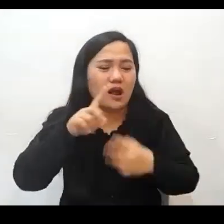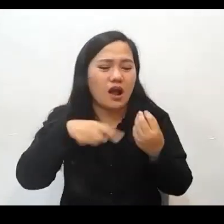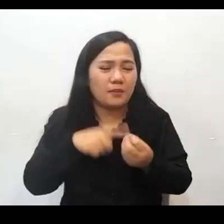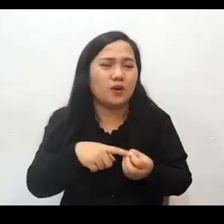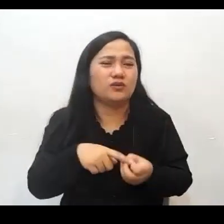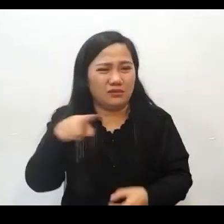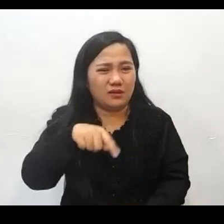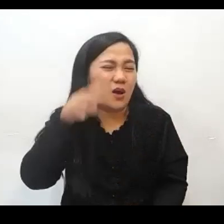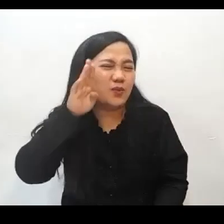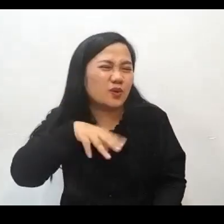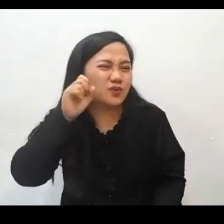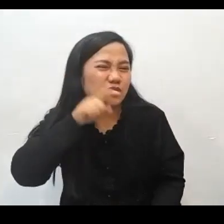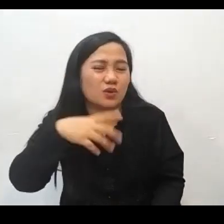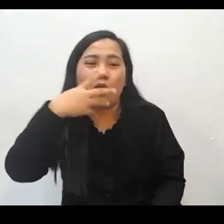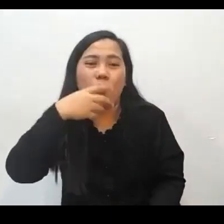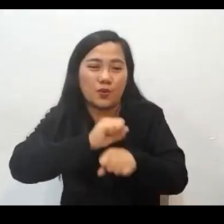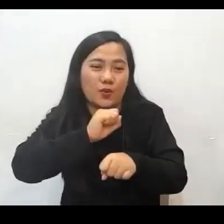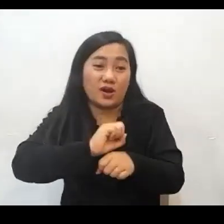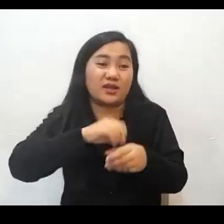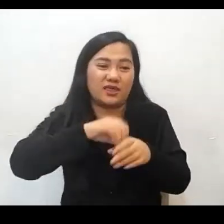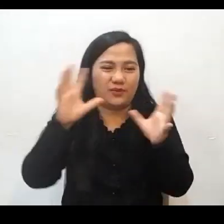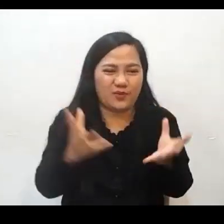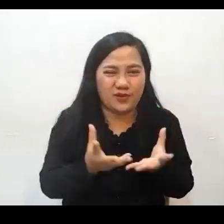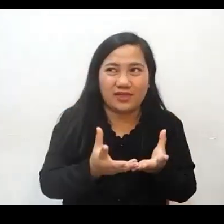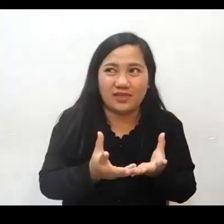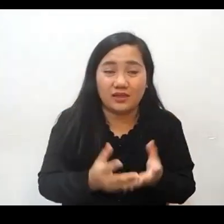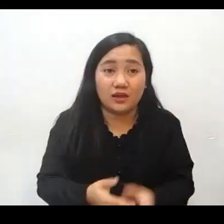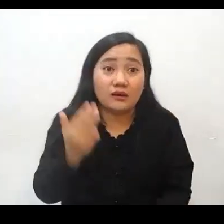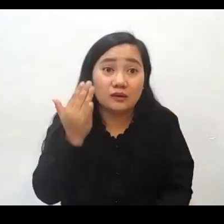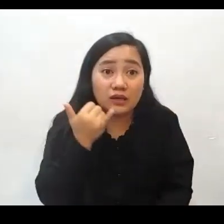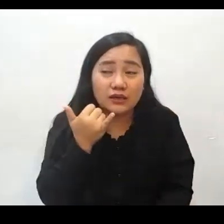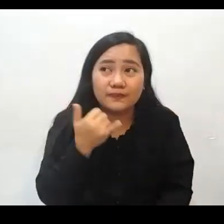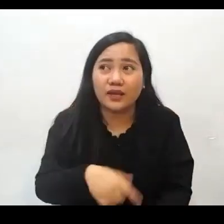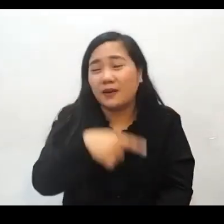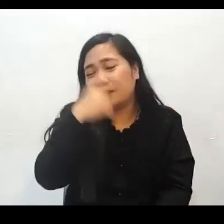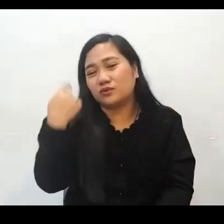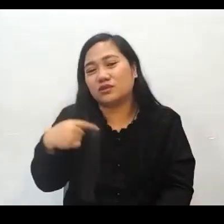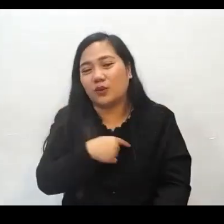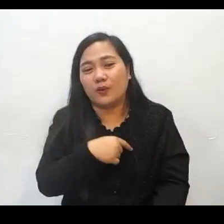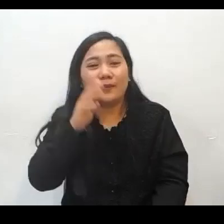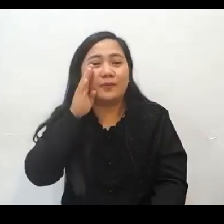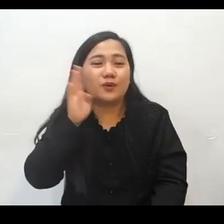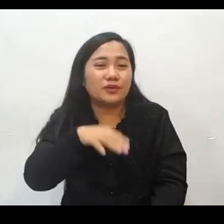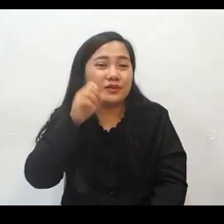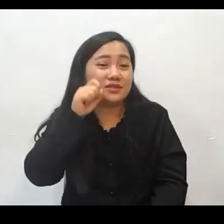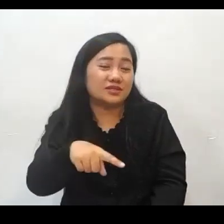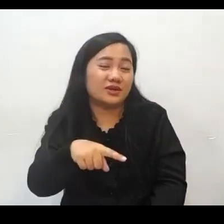sa ating mga kapatira na nagtatrabaho sa sanlibutan. Because our brothers and sisters are all pogy